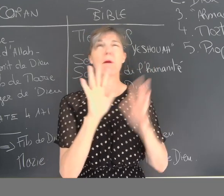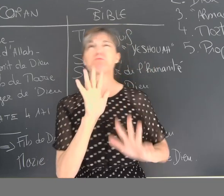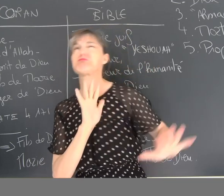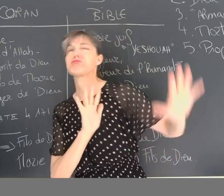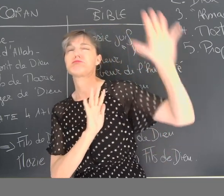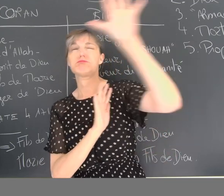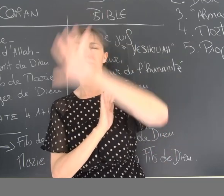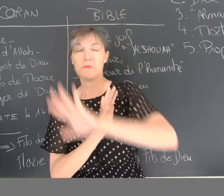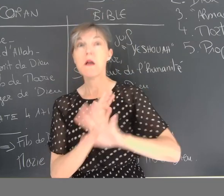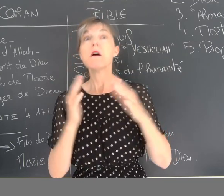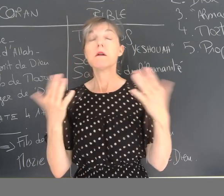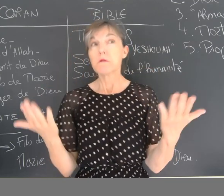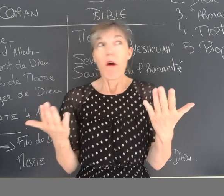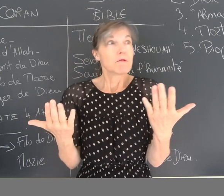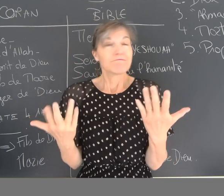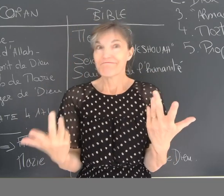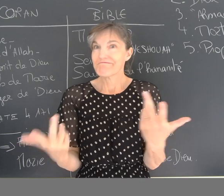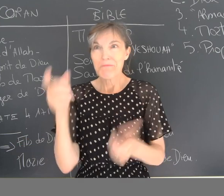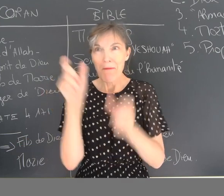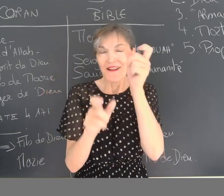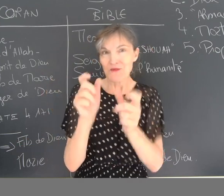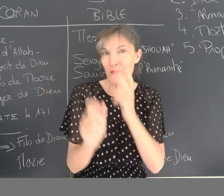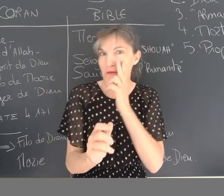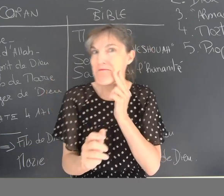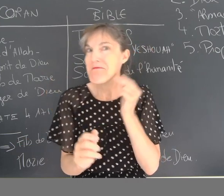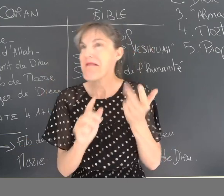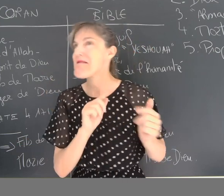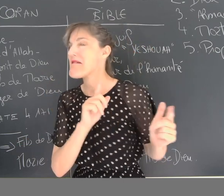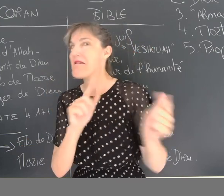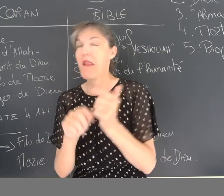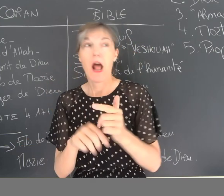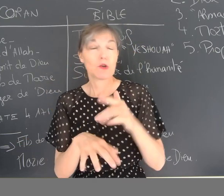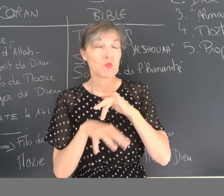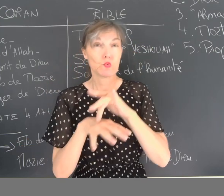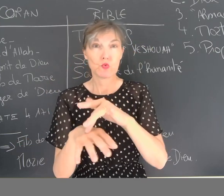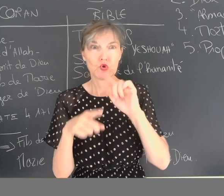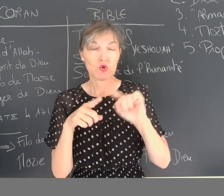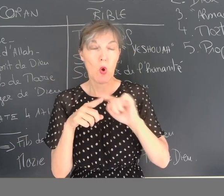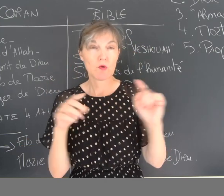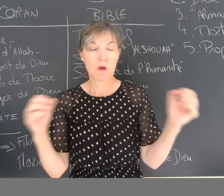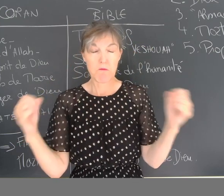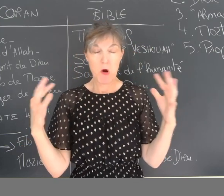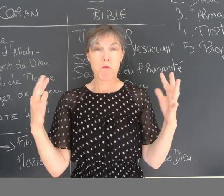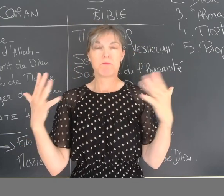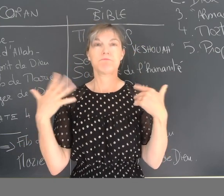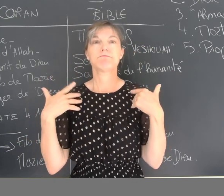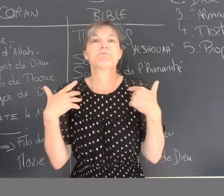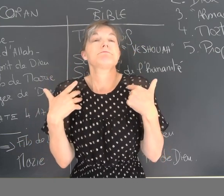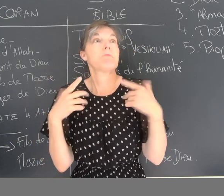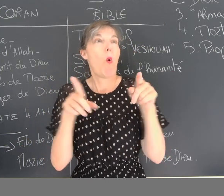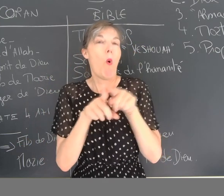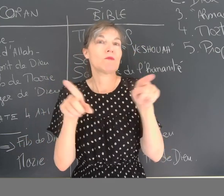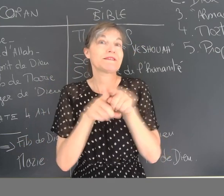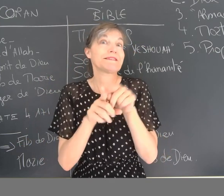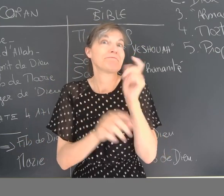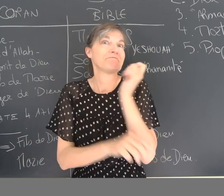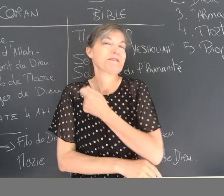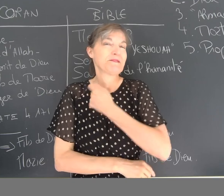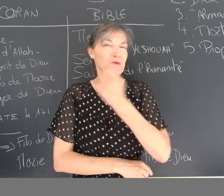culte un peu partout répartis en France et bien entendu, c'est autant de personnes humaines qui